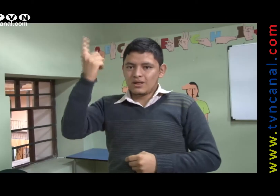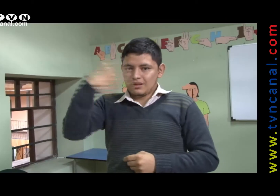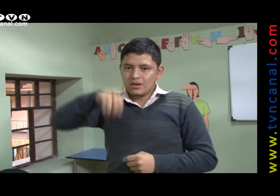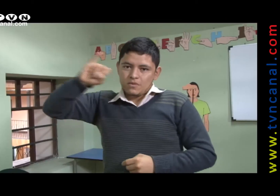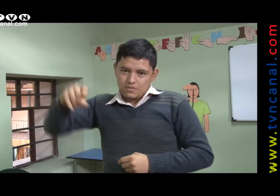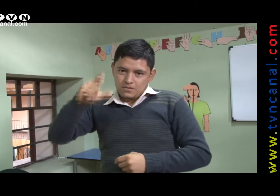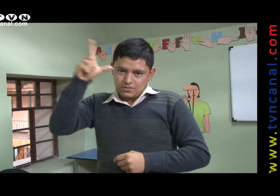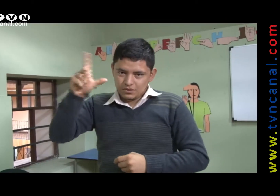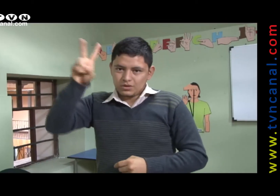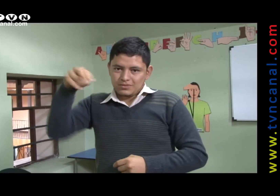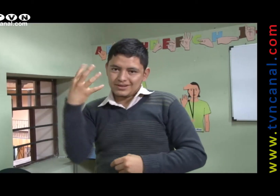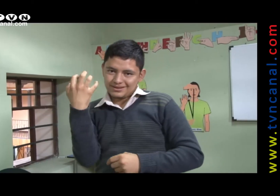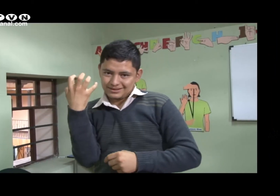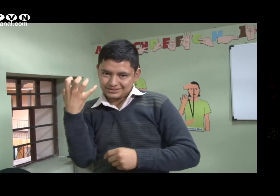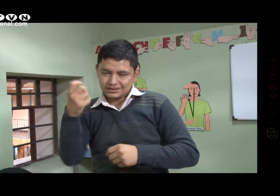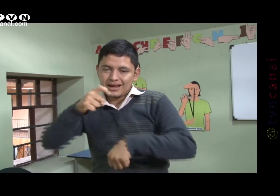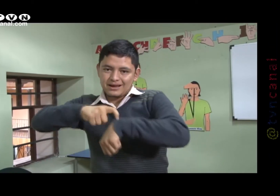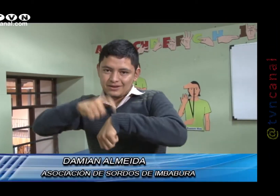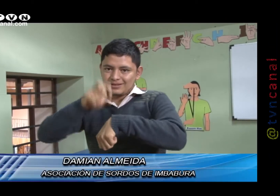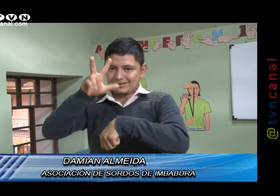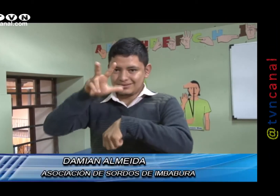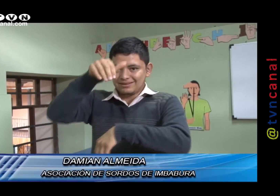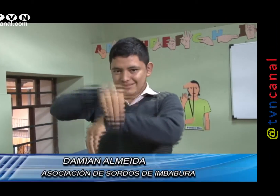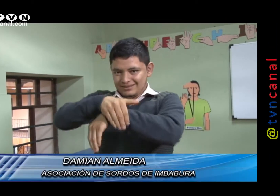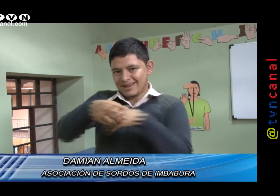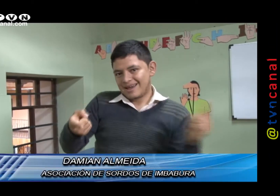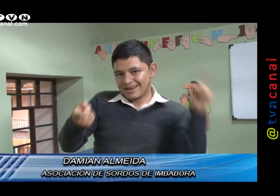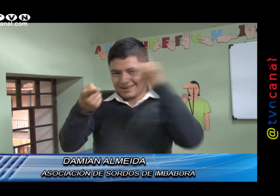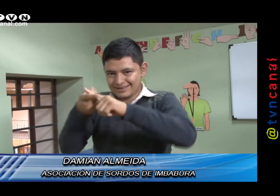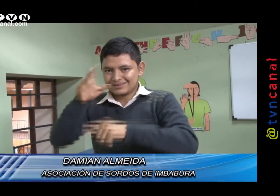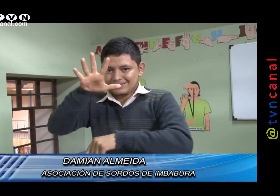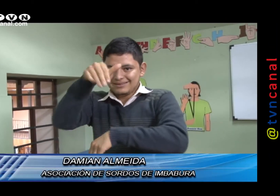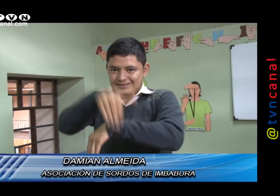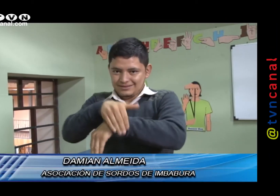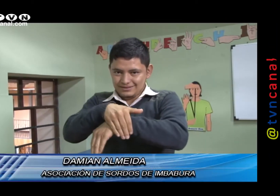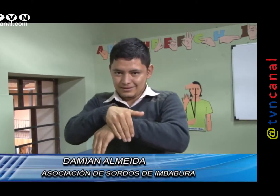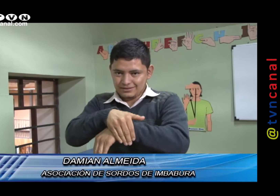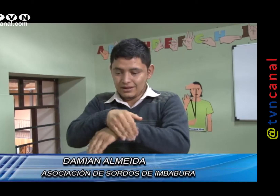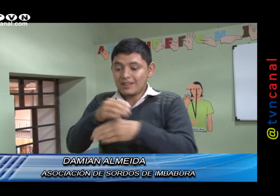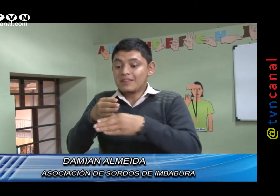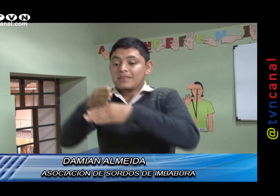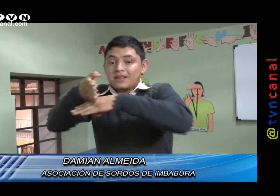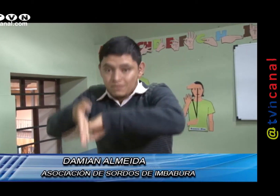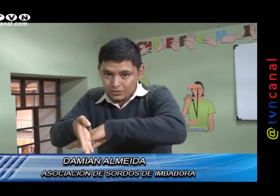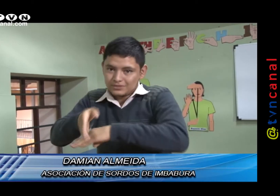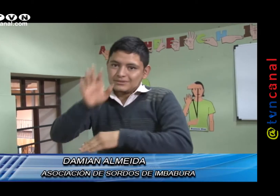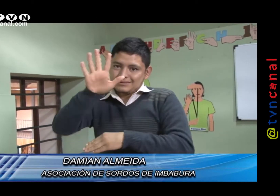lunes 6 de julio del 2015, desde las 3 de la tarde a 5 de la tarde,